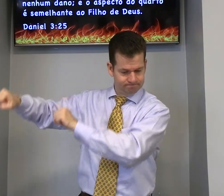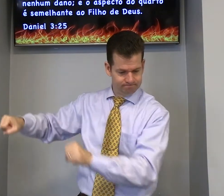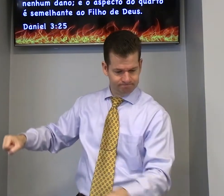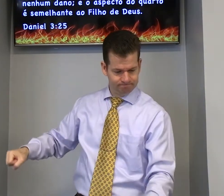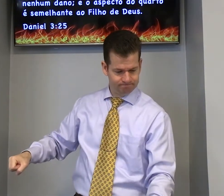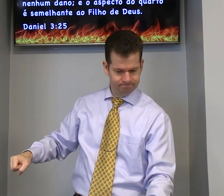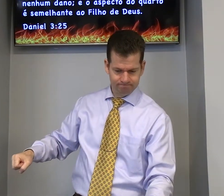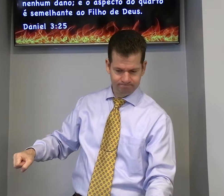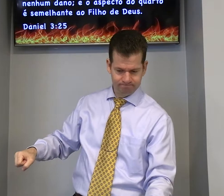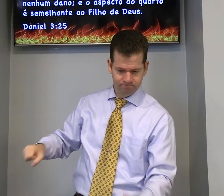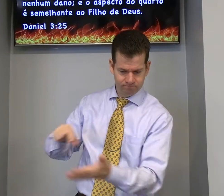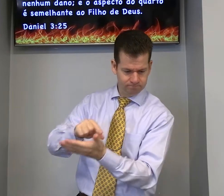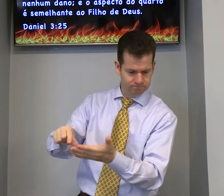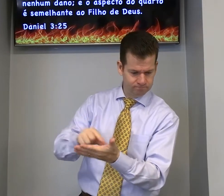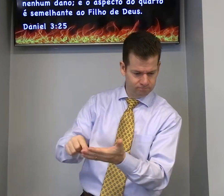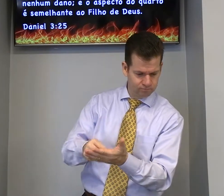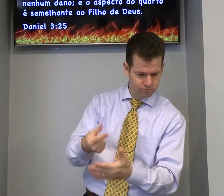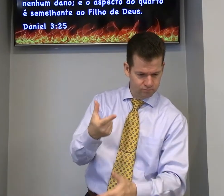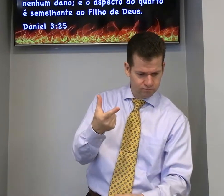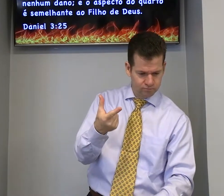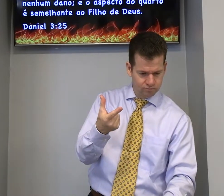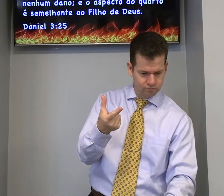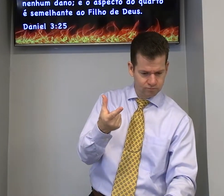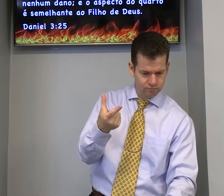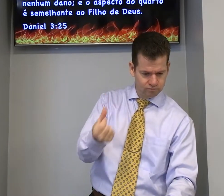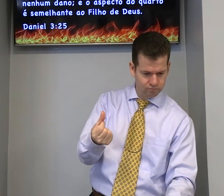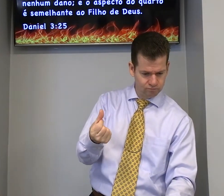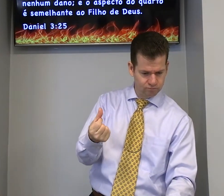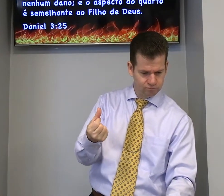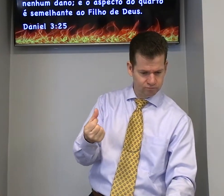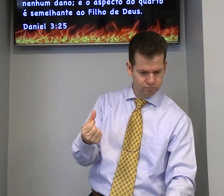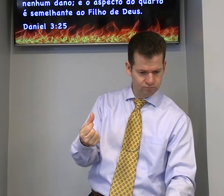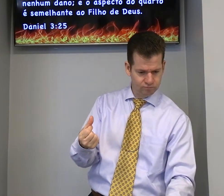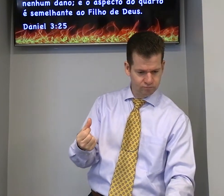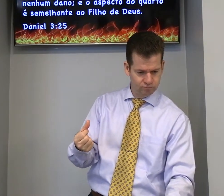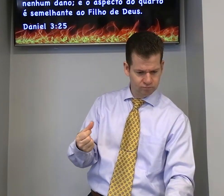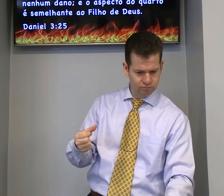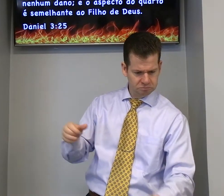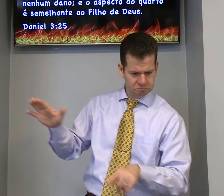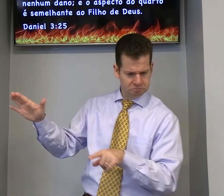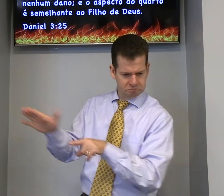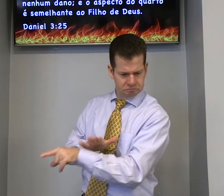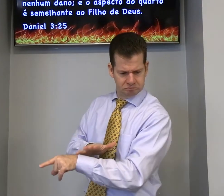o rei mandou pegar os homens versículo 26